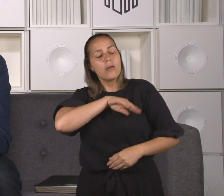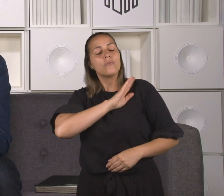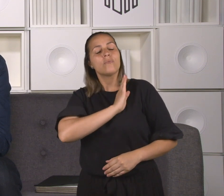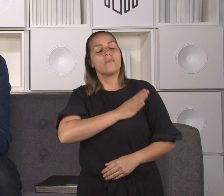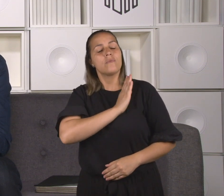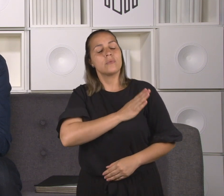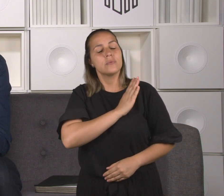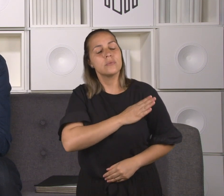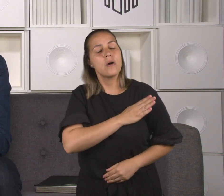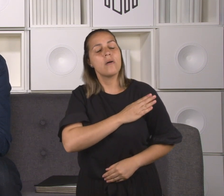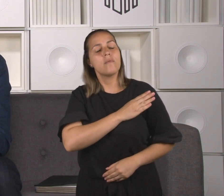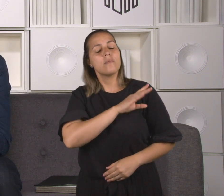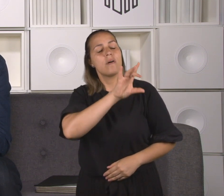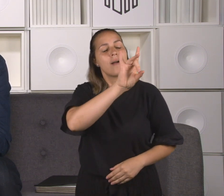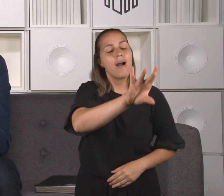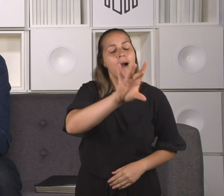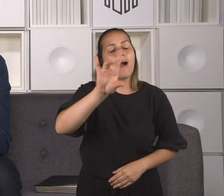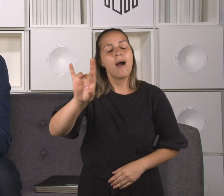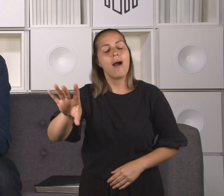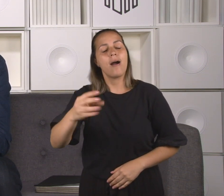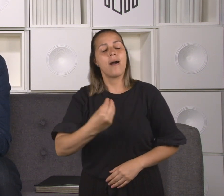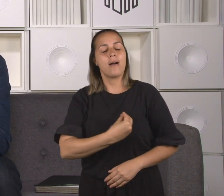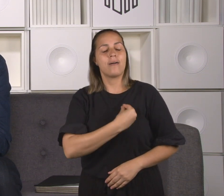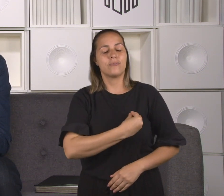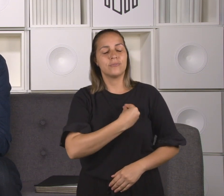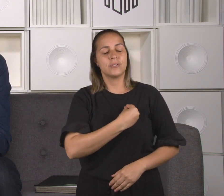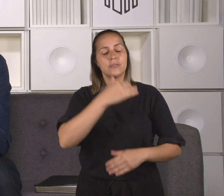nós. Obrigado, Senhor.